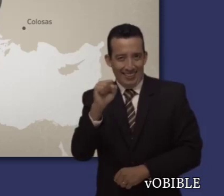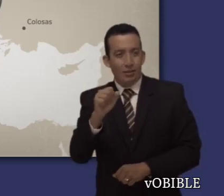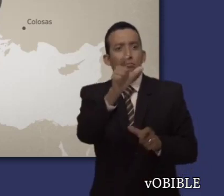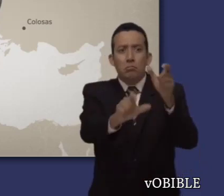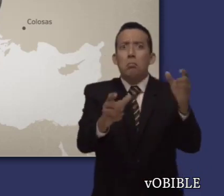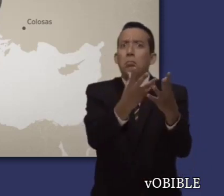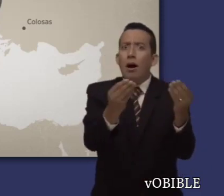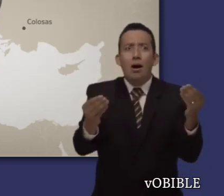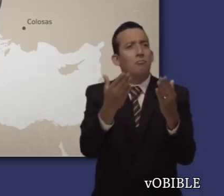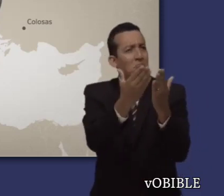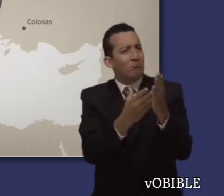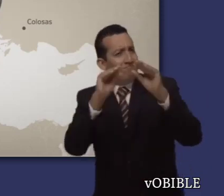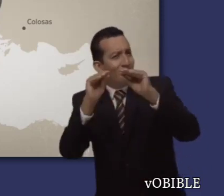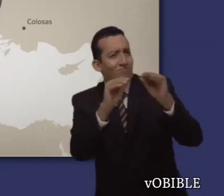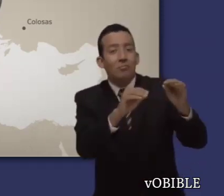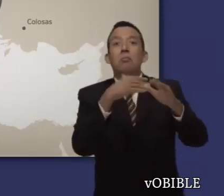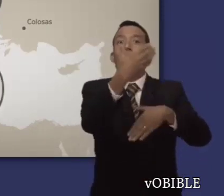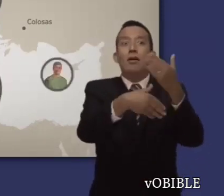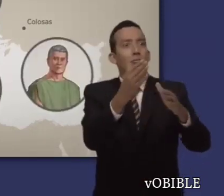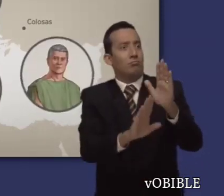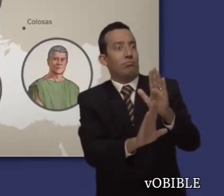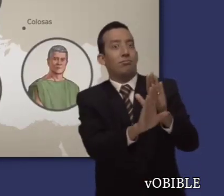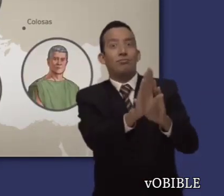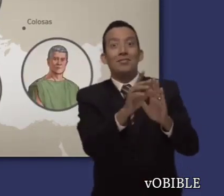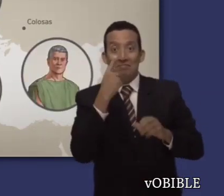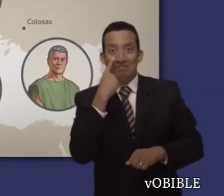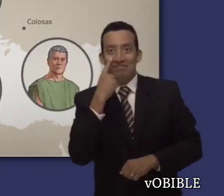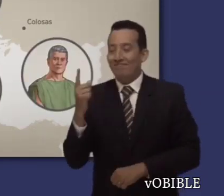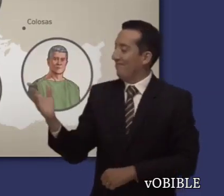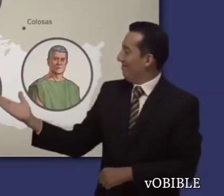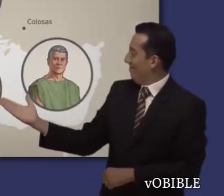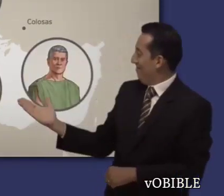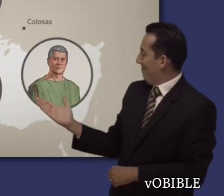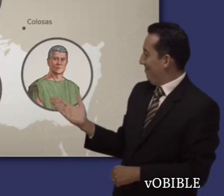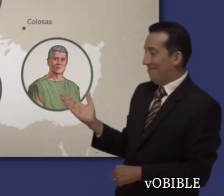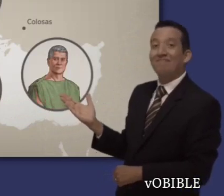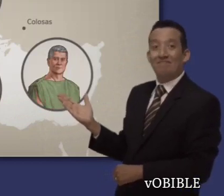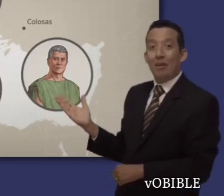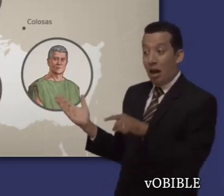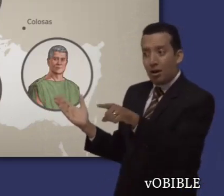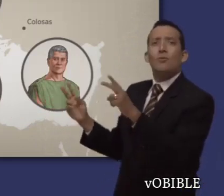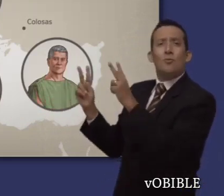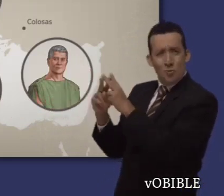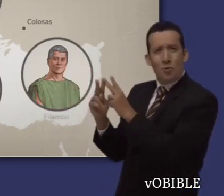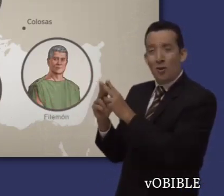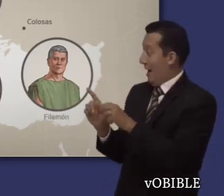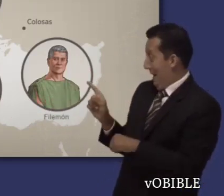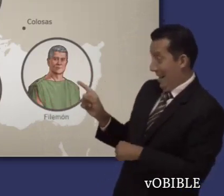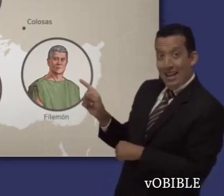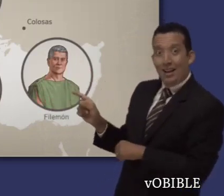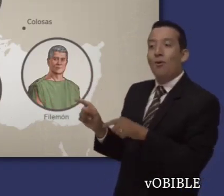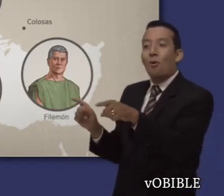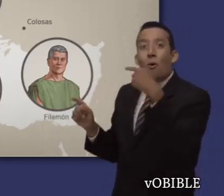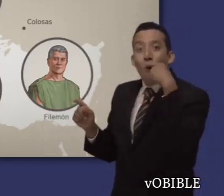Epáfras. Sin embargo, Pablo conocía a varios hermanos de la congregación, entre ellos, Apcia, Arquipo y